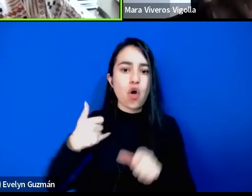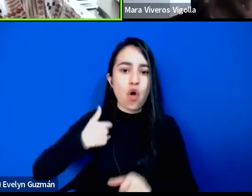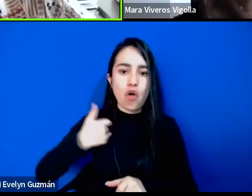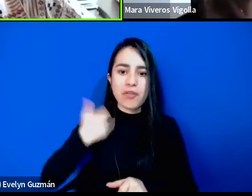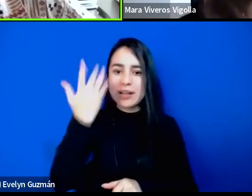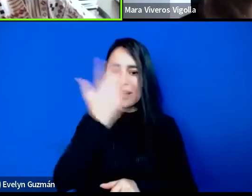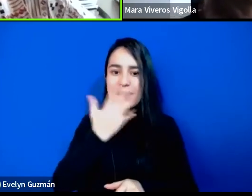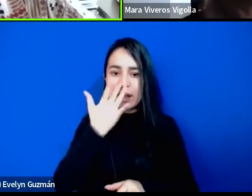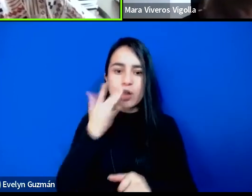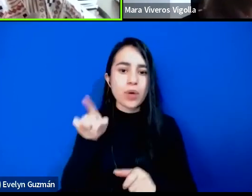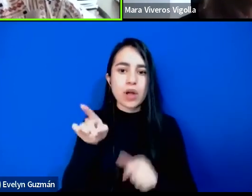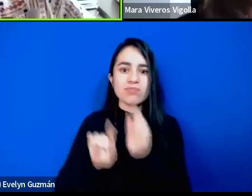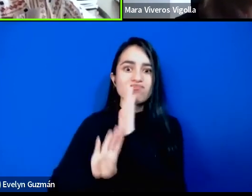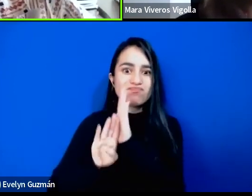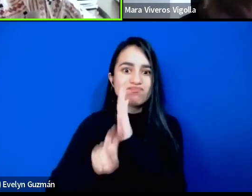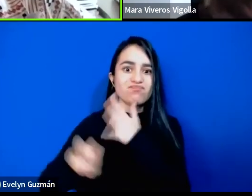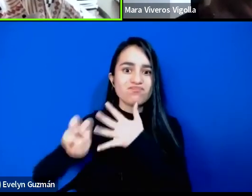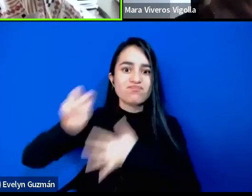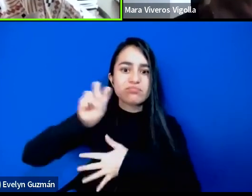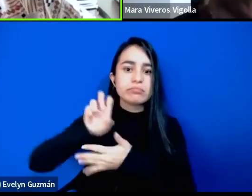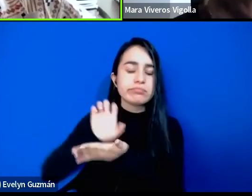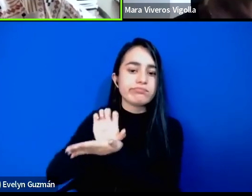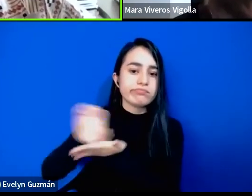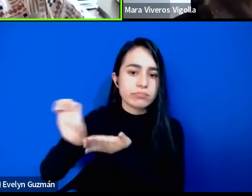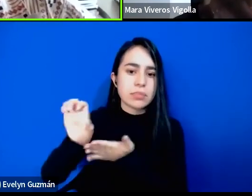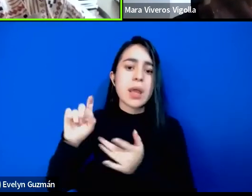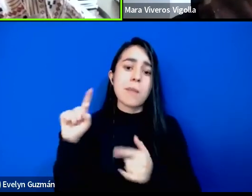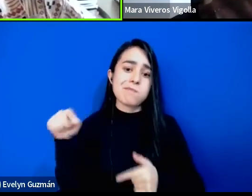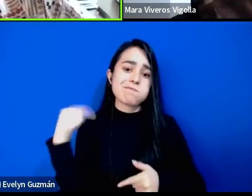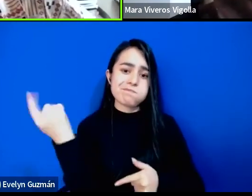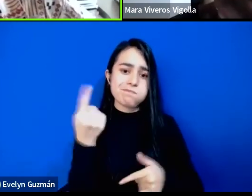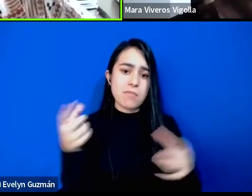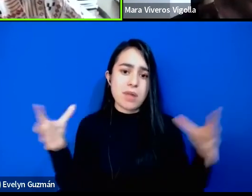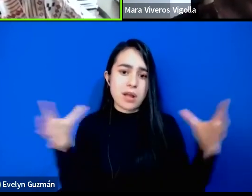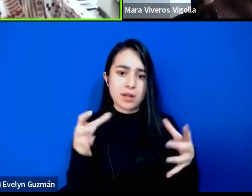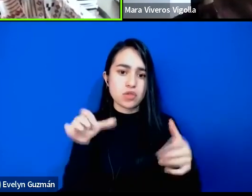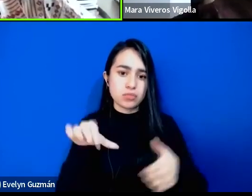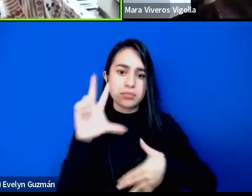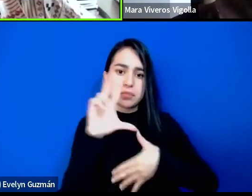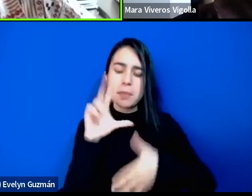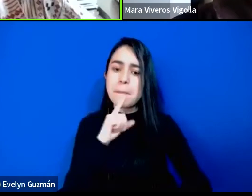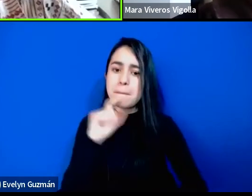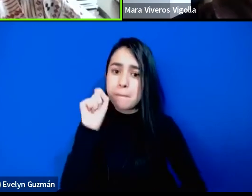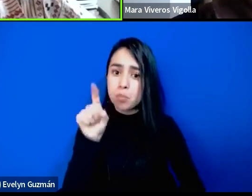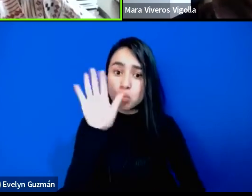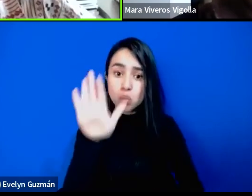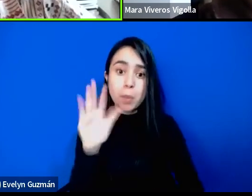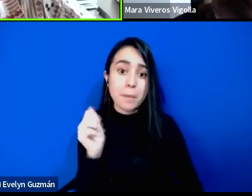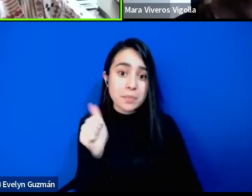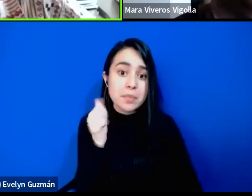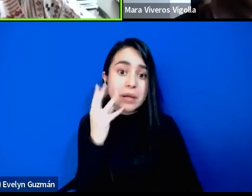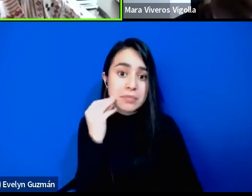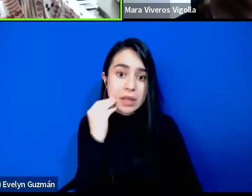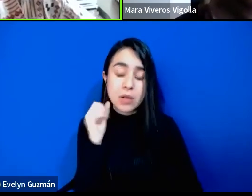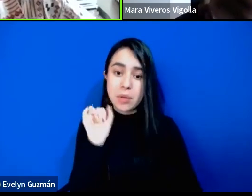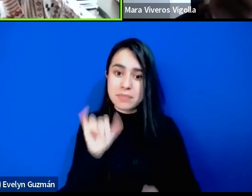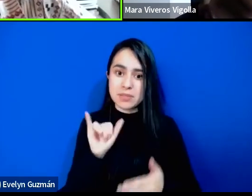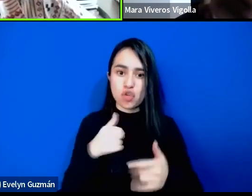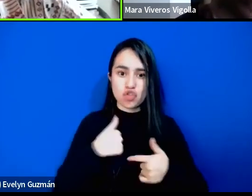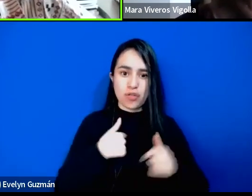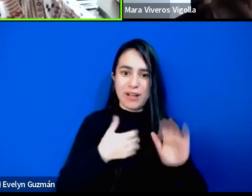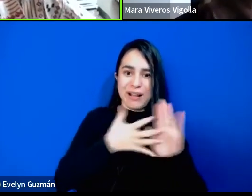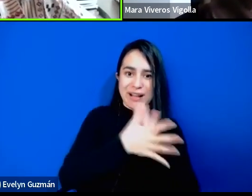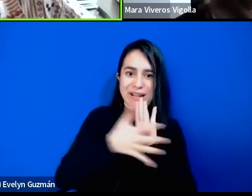afrodescendientes, y la población en general en América Latina. En su experiencia ha comprobado que ambas afirmaciones son